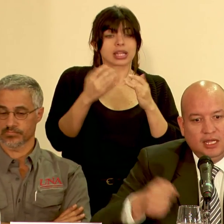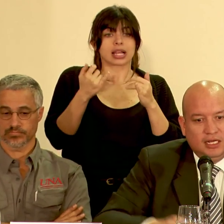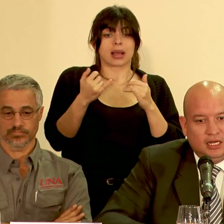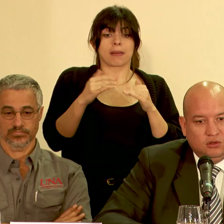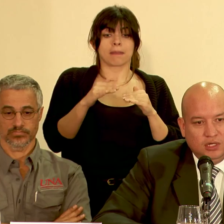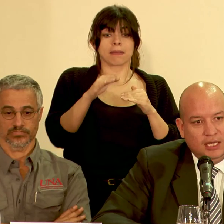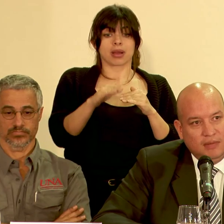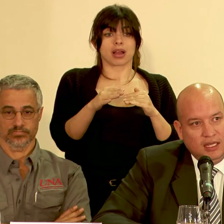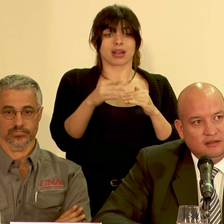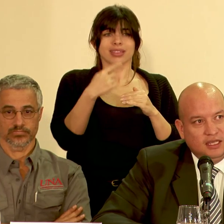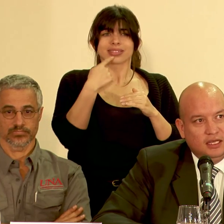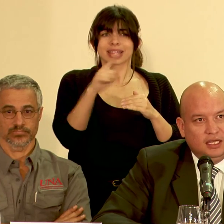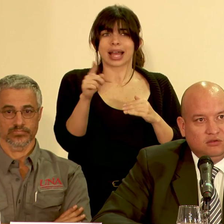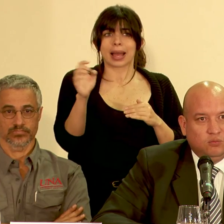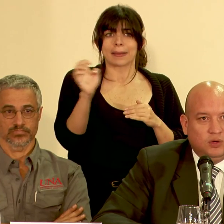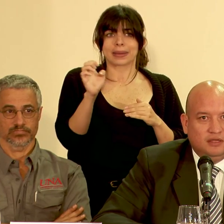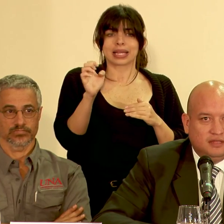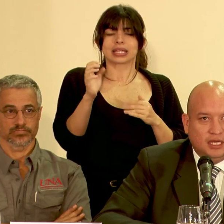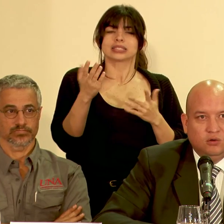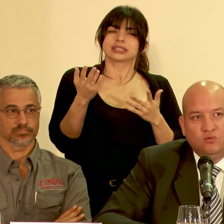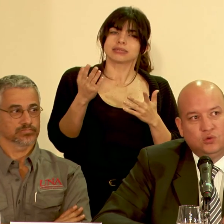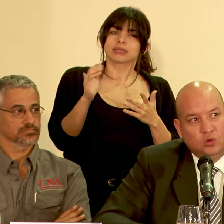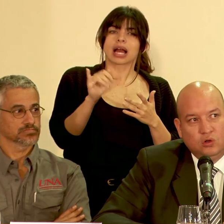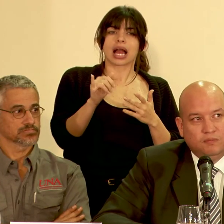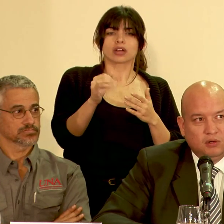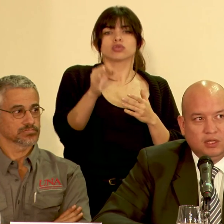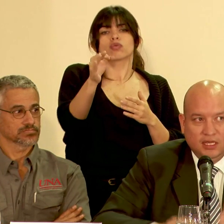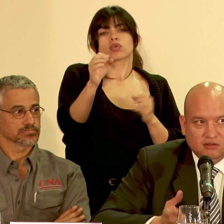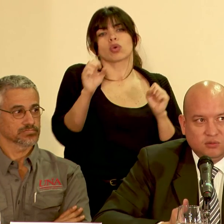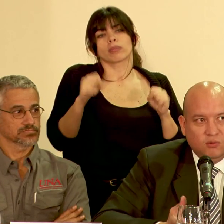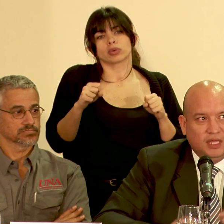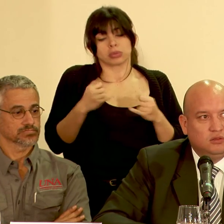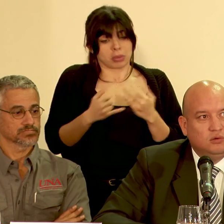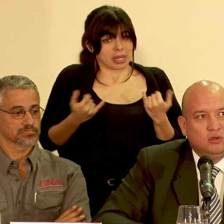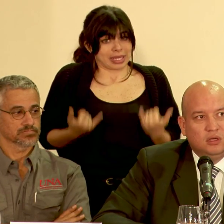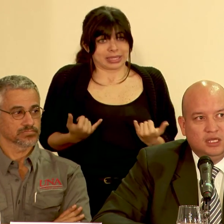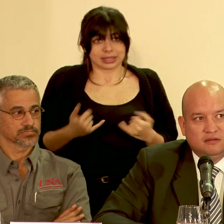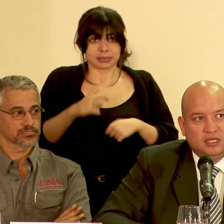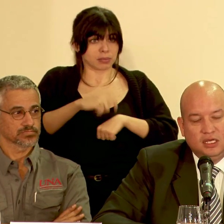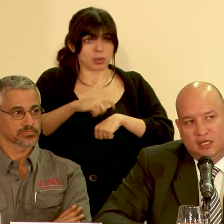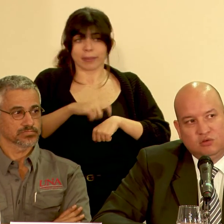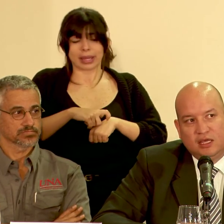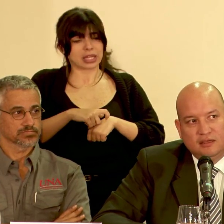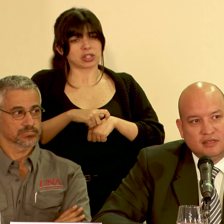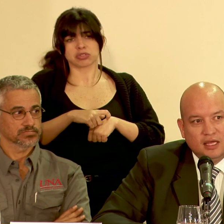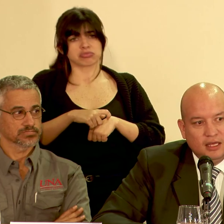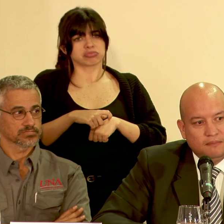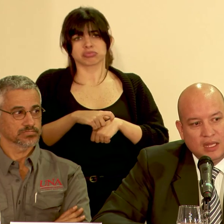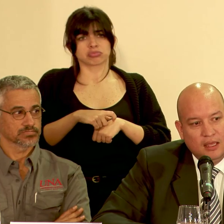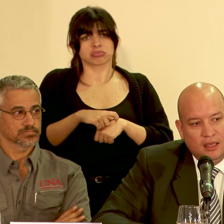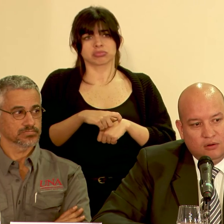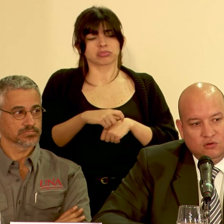paso hacia una declaratoria de emergencia eso puede estar en un futuro pero en este momento esa